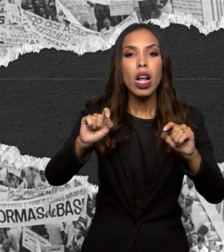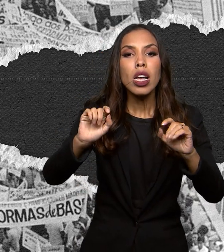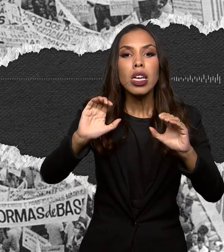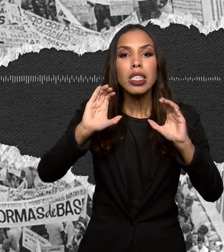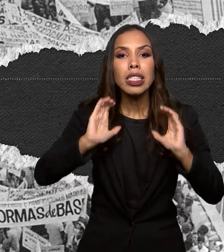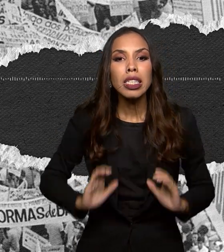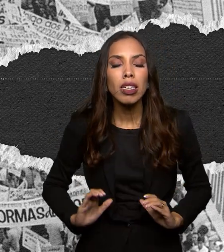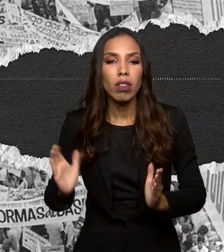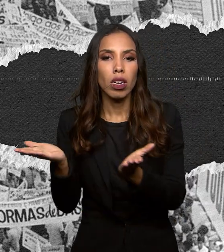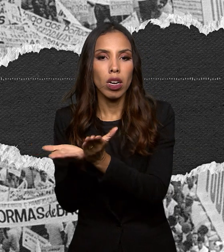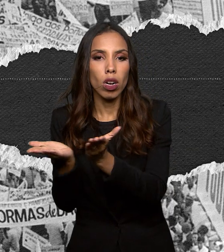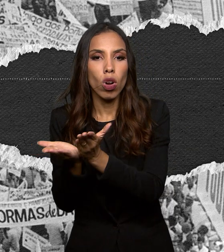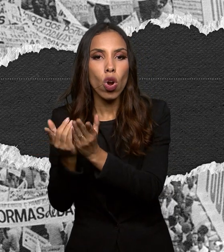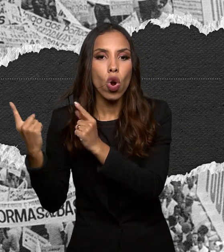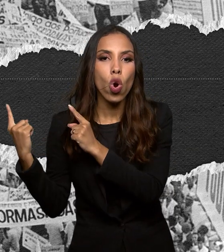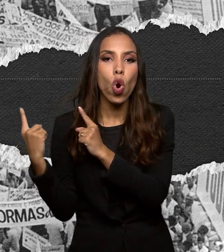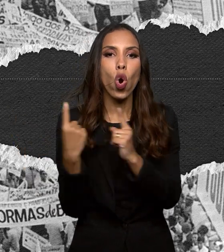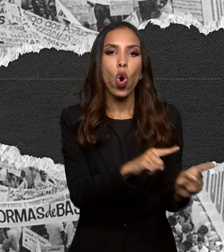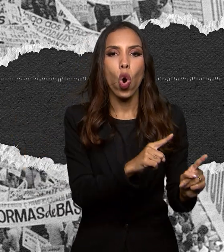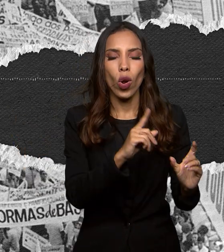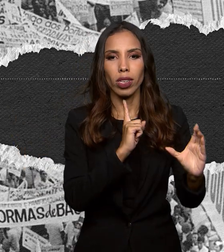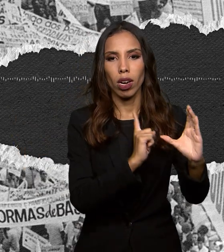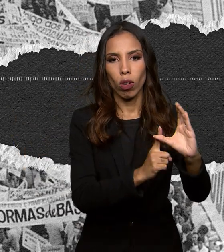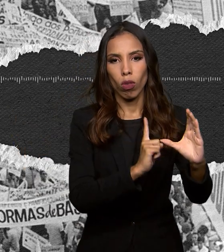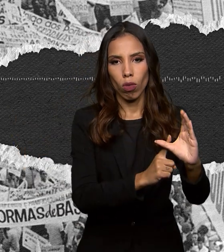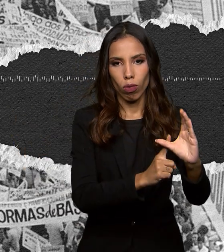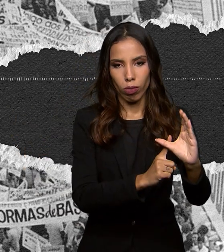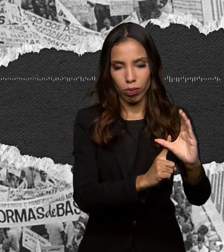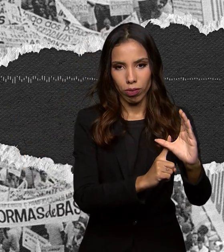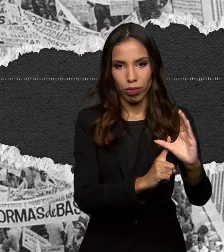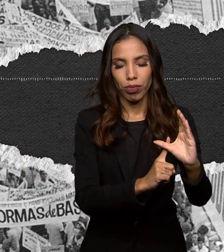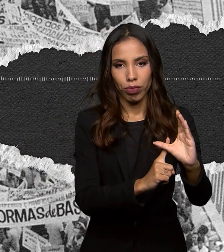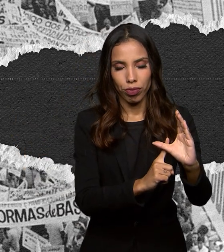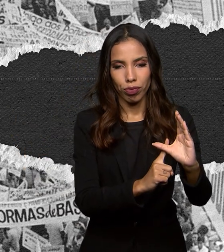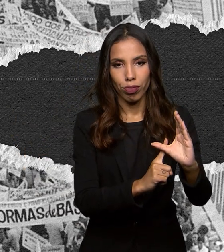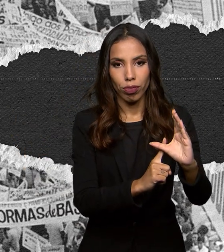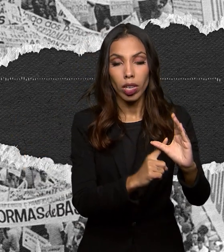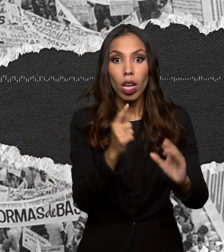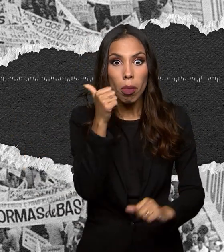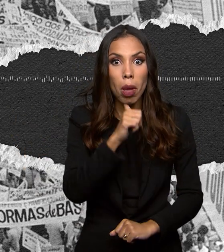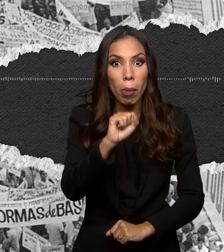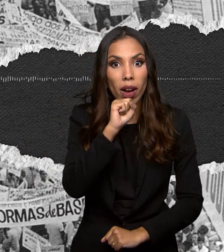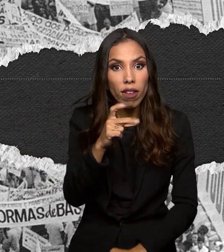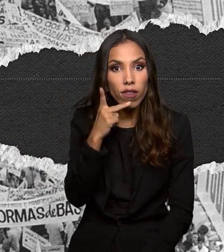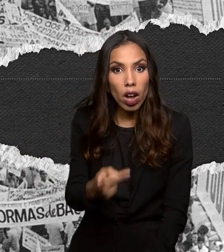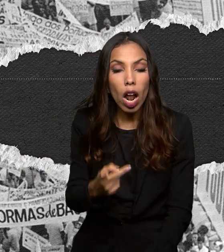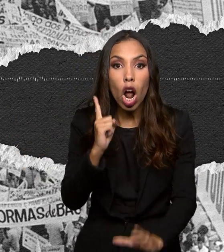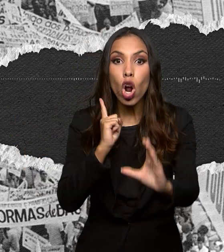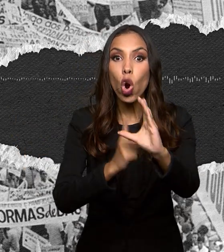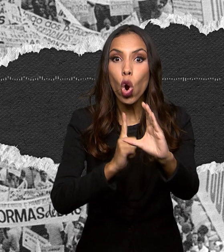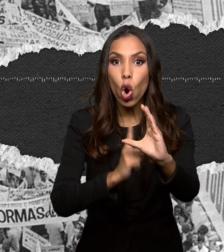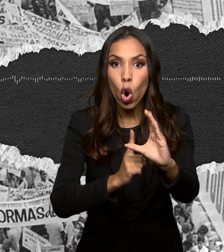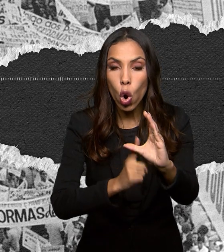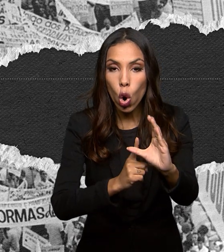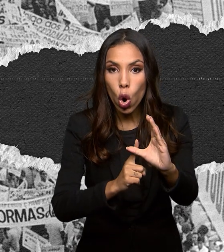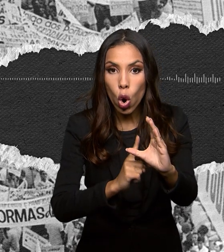contra o comunismo. Comia criança. Essa é isso que a mãe falava que o comunista ele comia criança. O